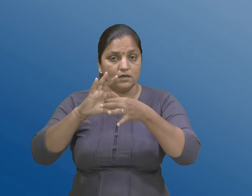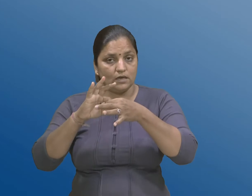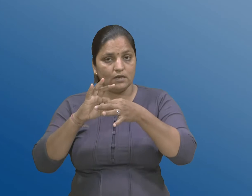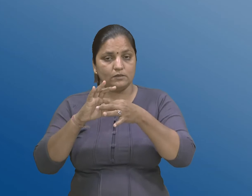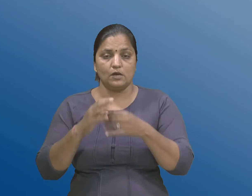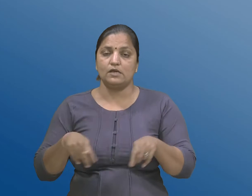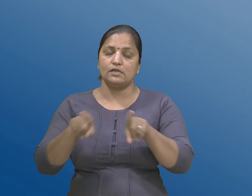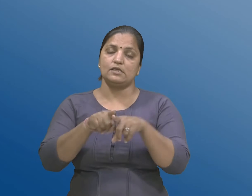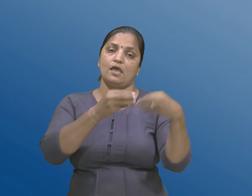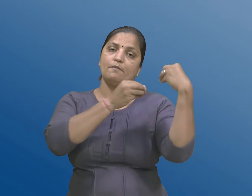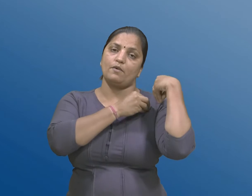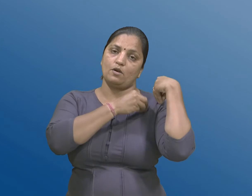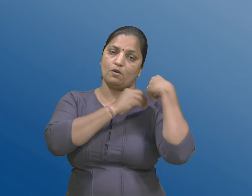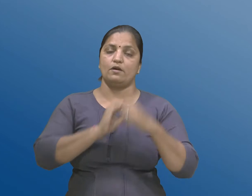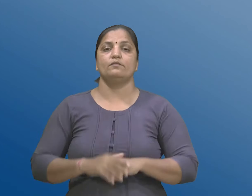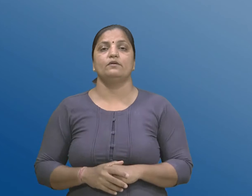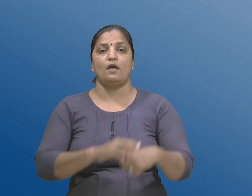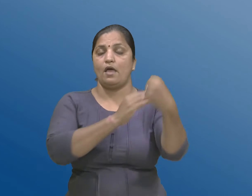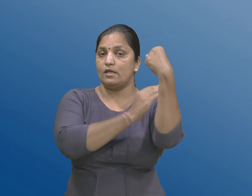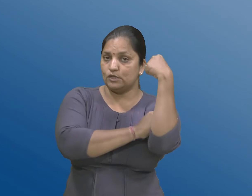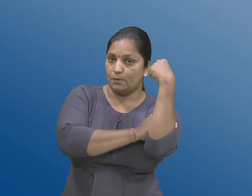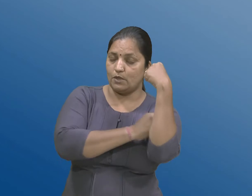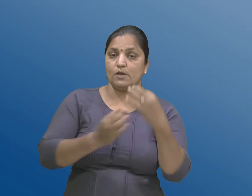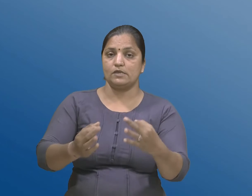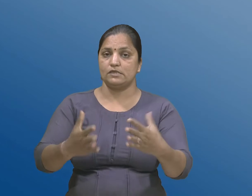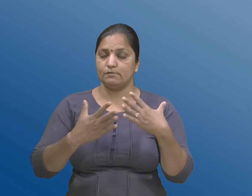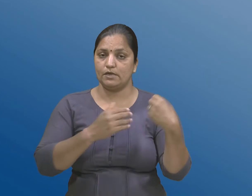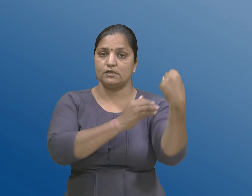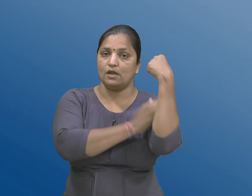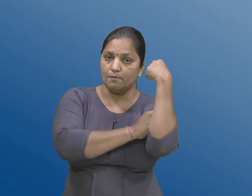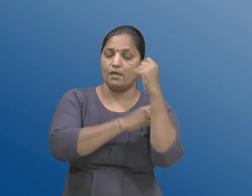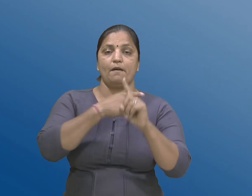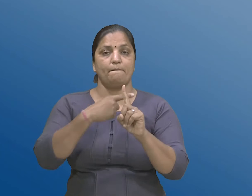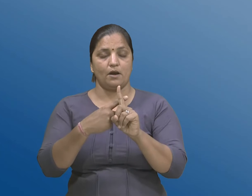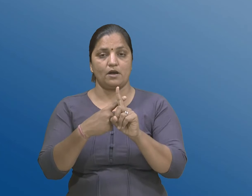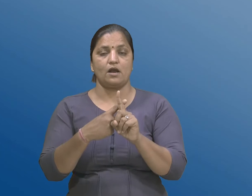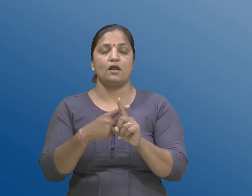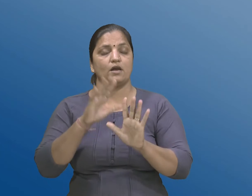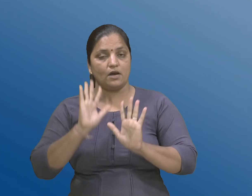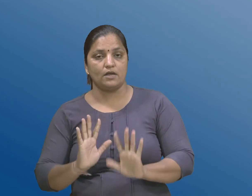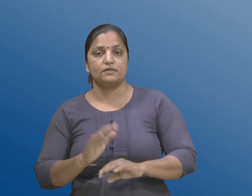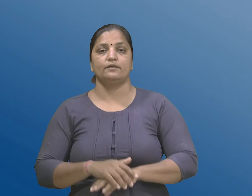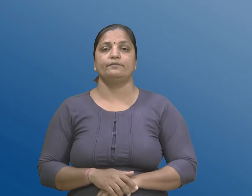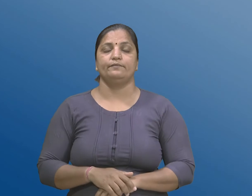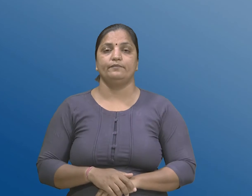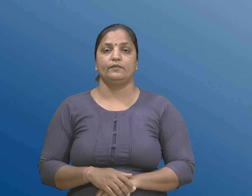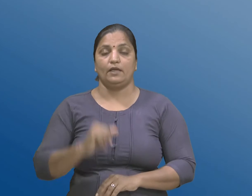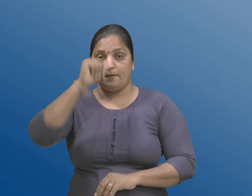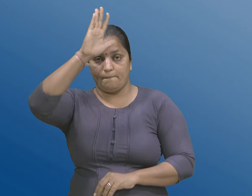अधिकारो विशेशा अधिकारो अने सत्ताओ रह्षे जे भारतना नियंत्रक